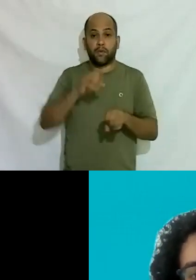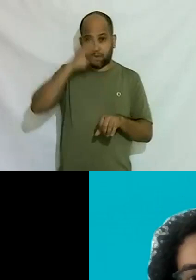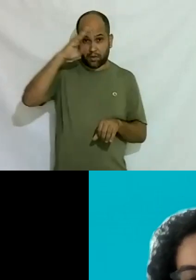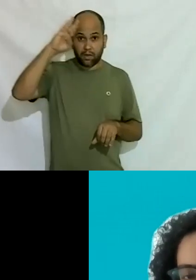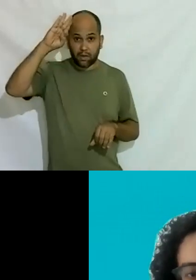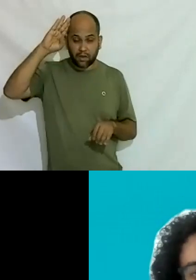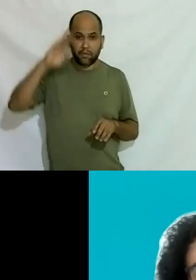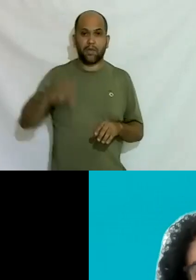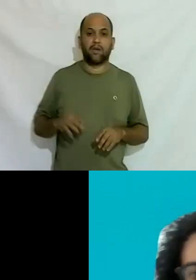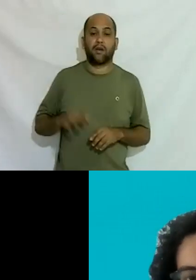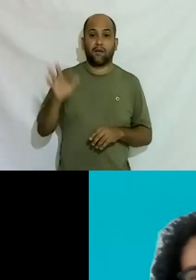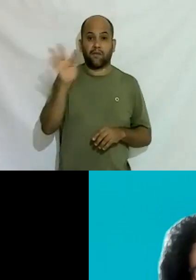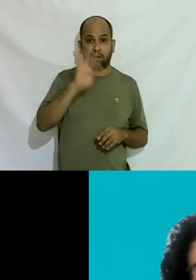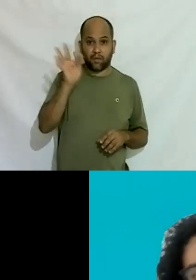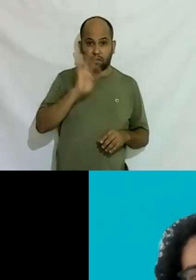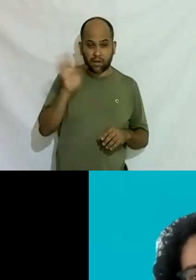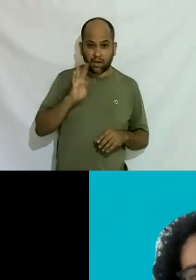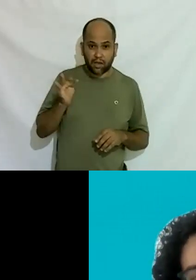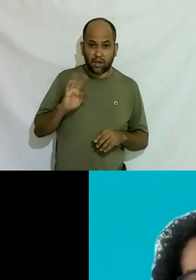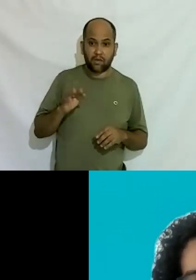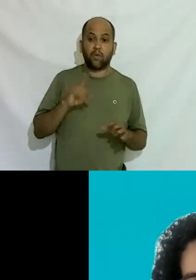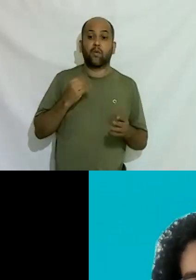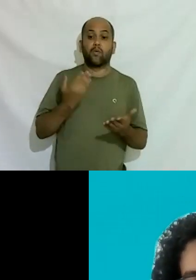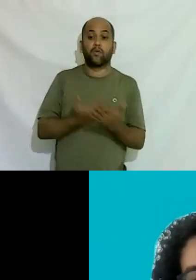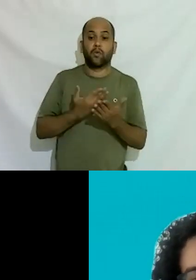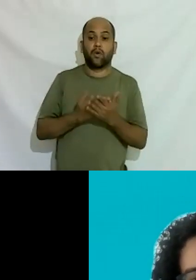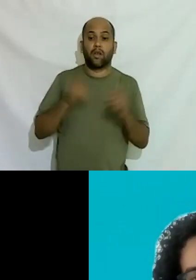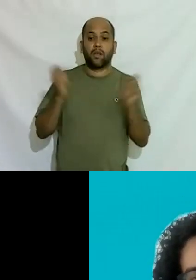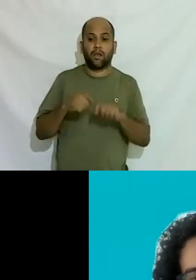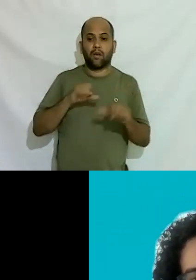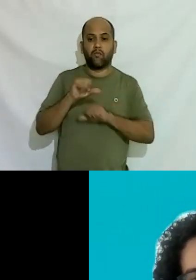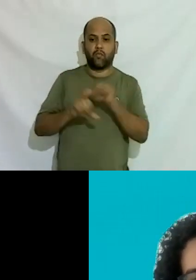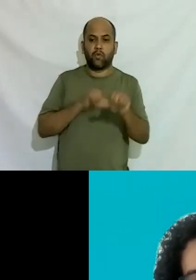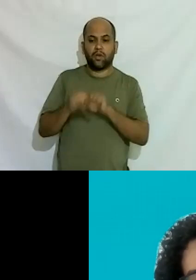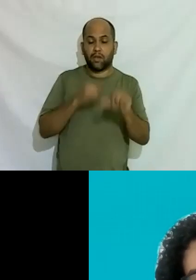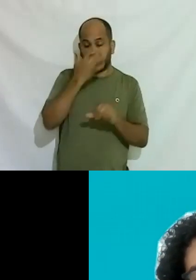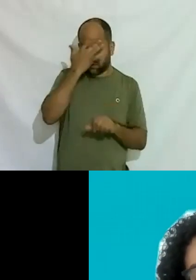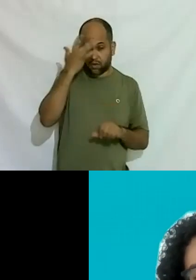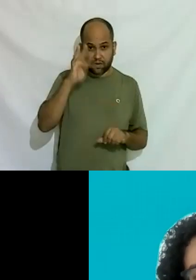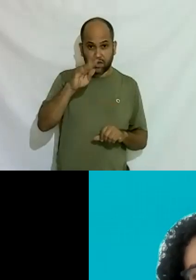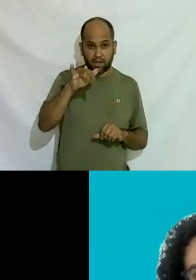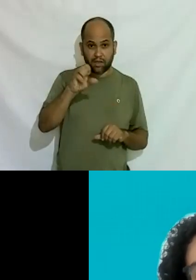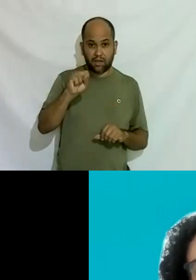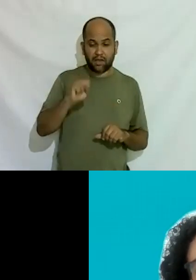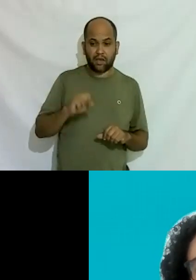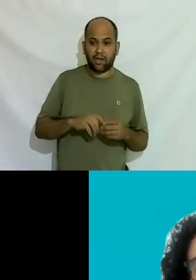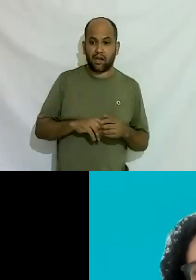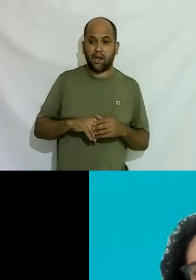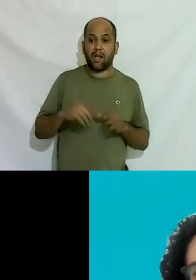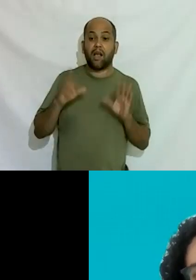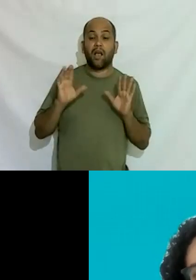uma graduação ou um curso técnico ou a escola pode mudar a vida de uma pessoa trans é uma